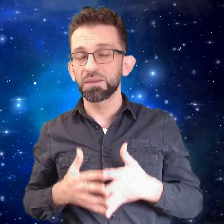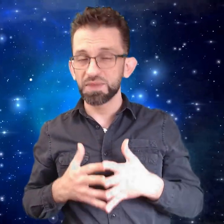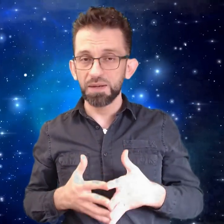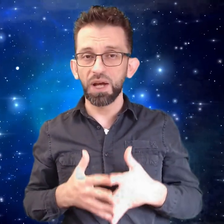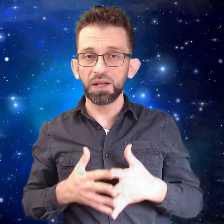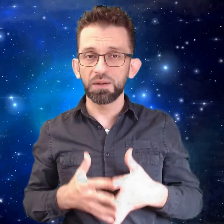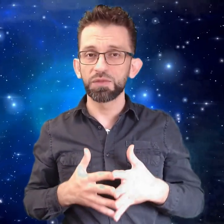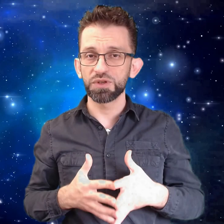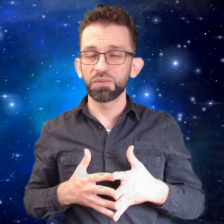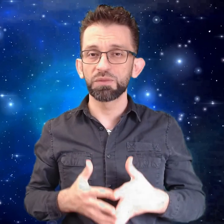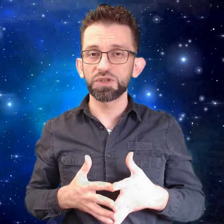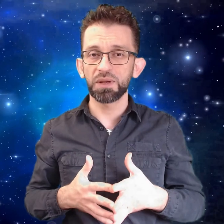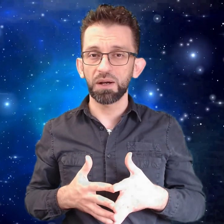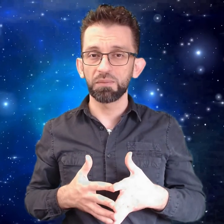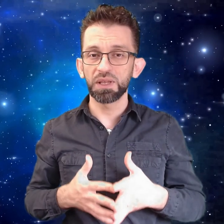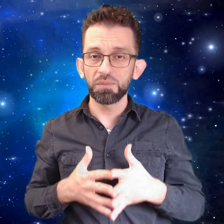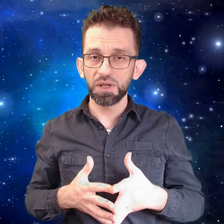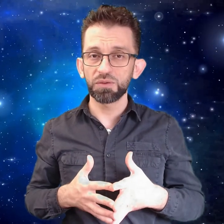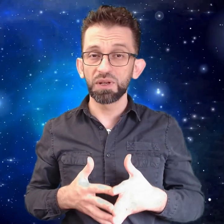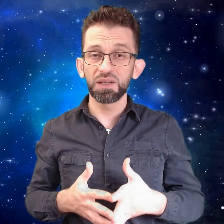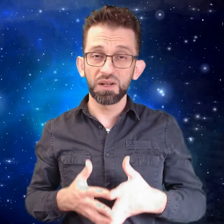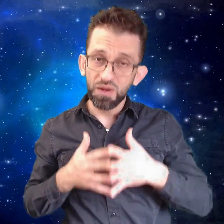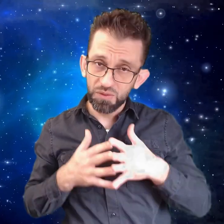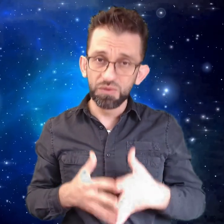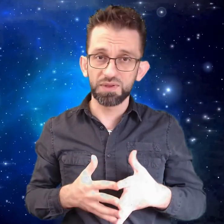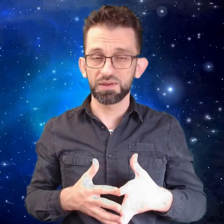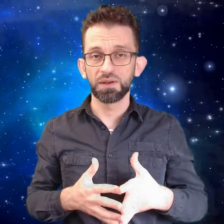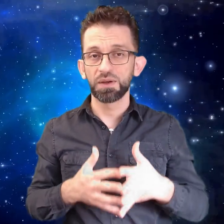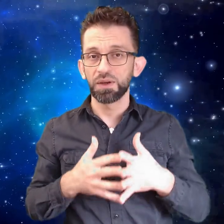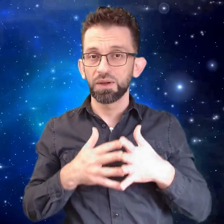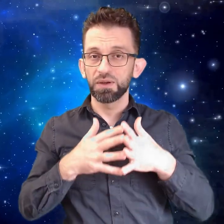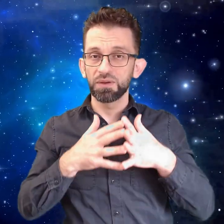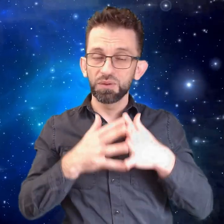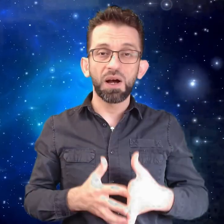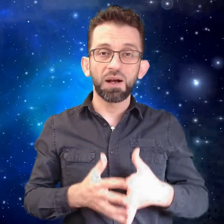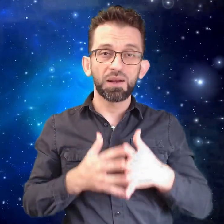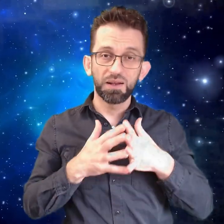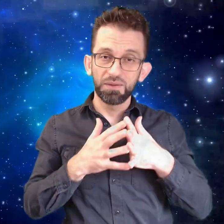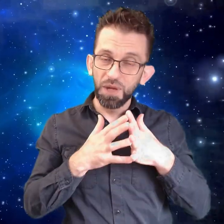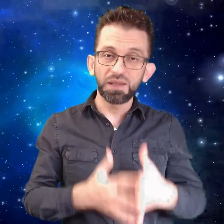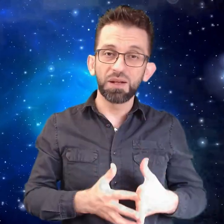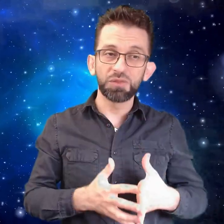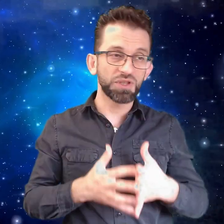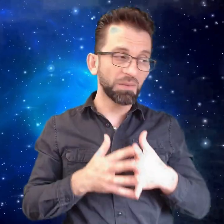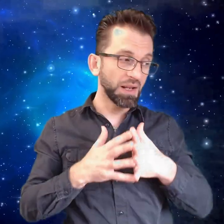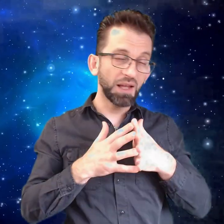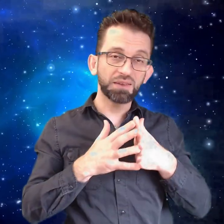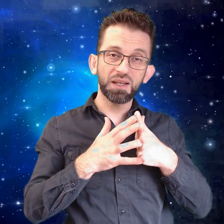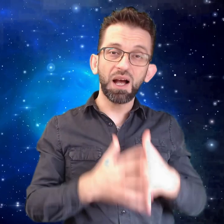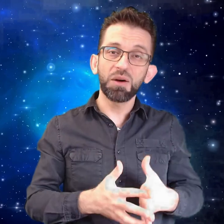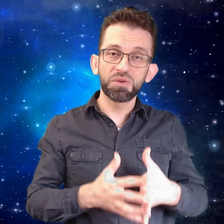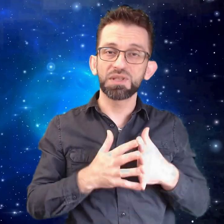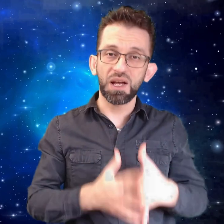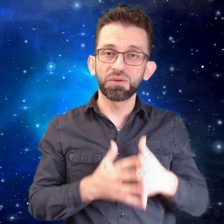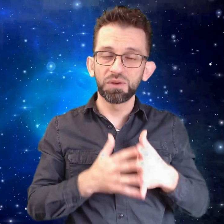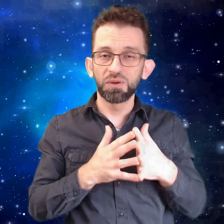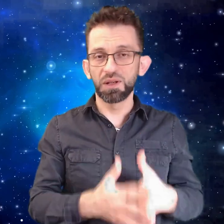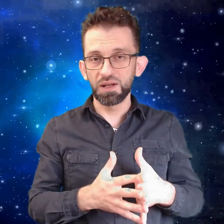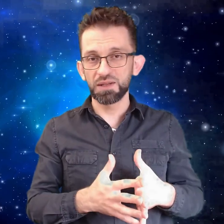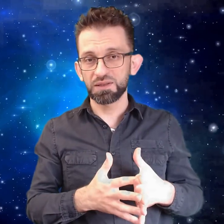لمسبة عنا بالمجتمع بدل ما تكون هي ناخوس يدق بهذا المجتمع لحتى يحاولوا يساعدوا هدول الناس